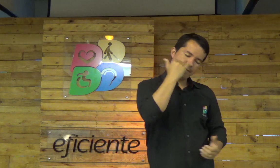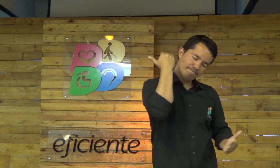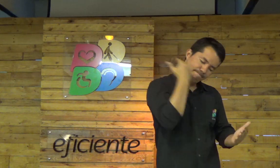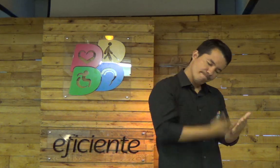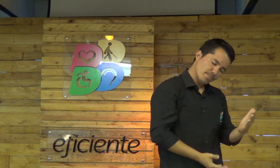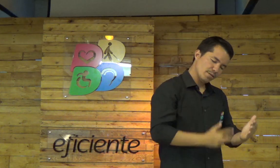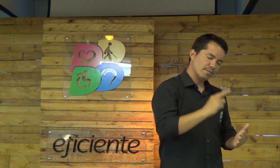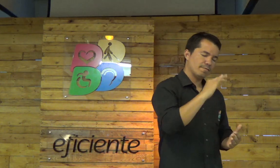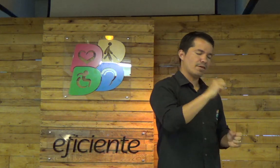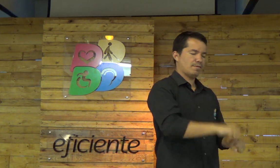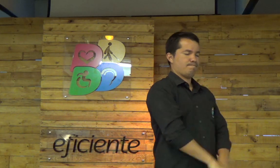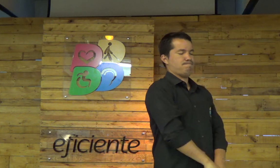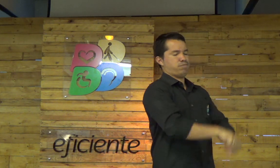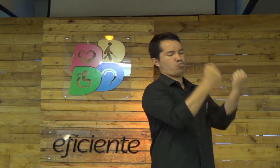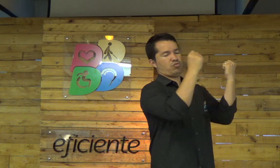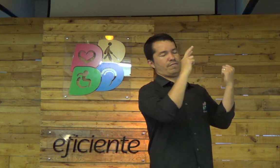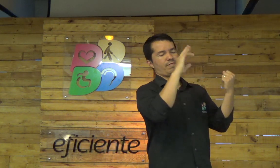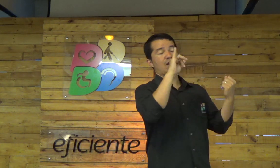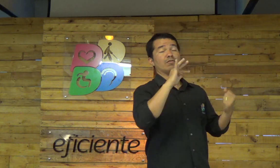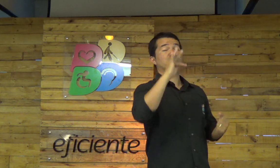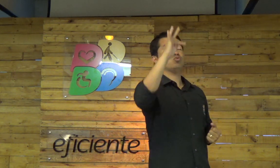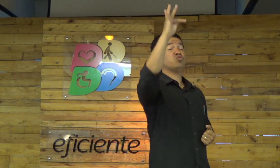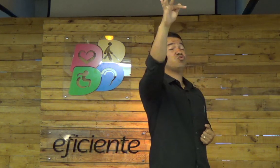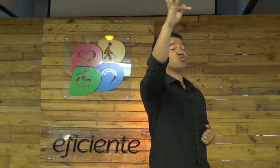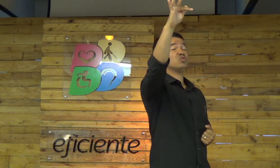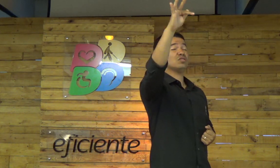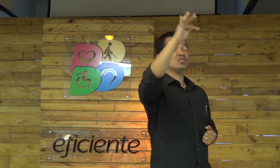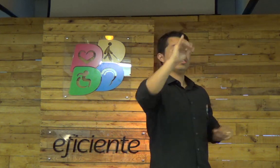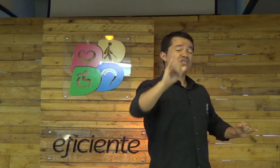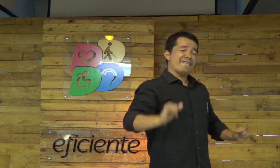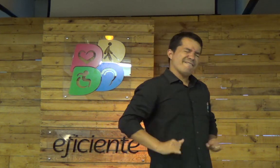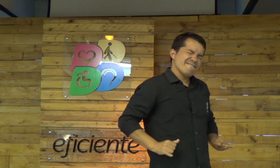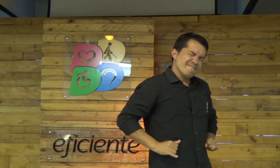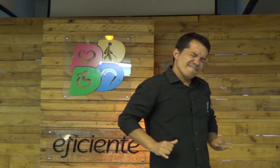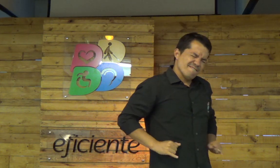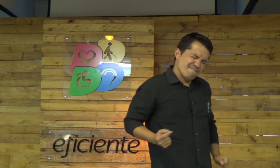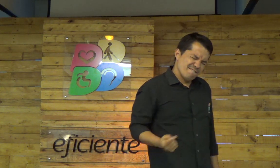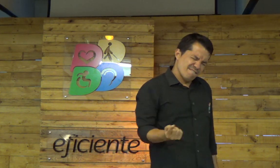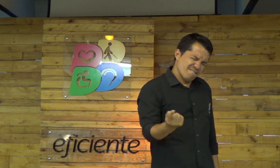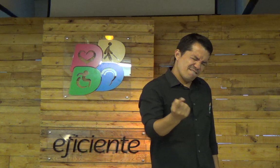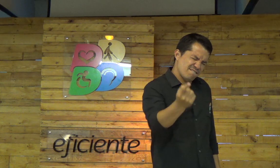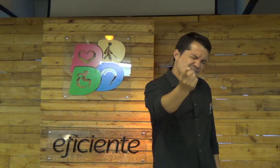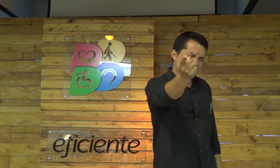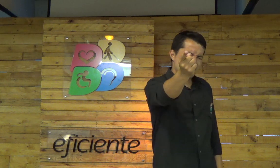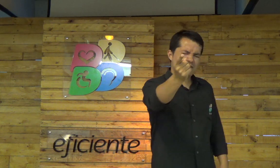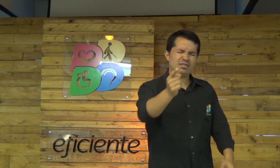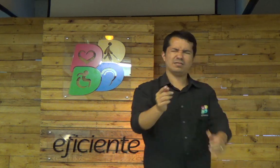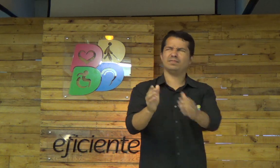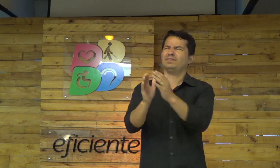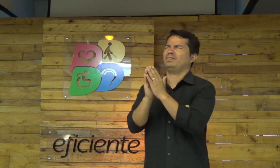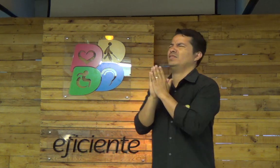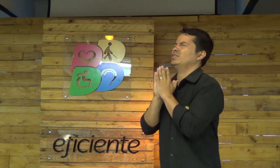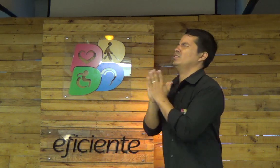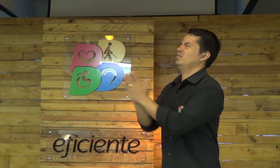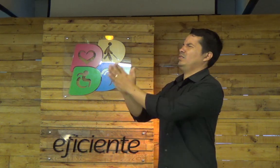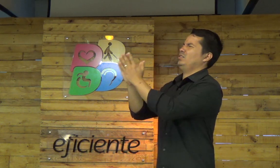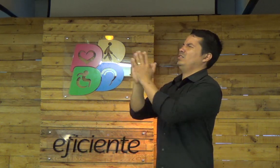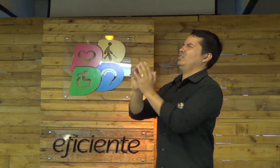Queremos confiar no Senhor, porque se nós não confiarmos no Senhor, no futuro nós iremos sofrer eternamente.